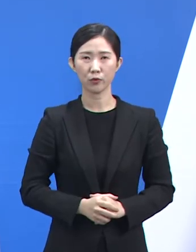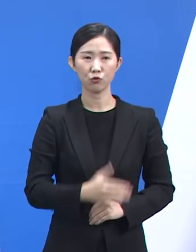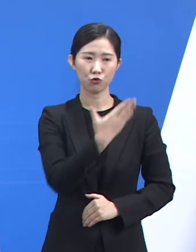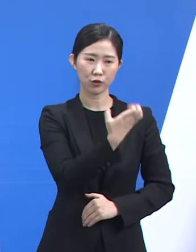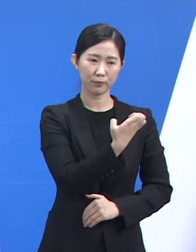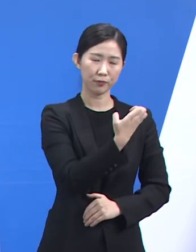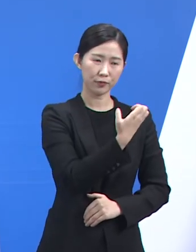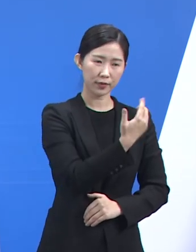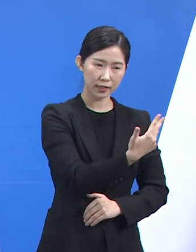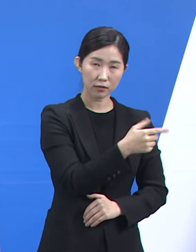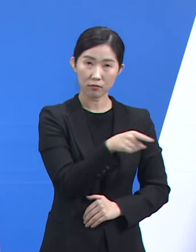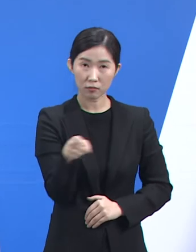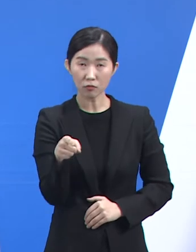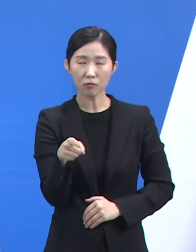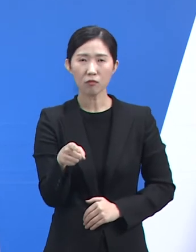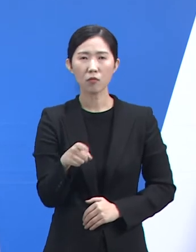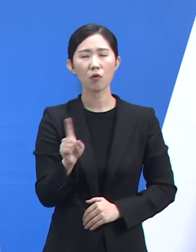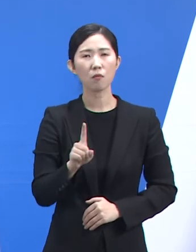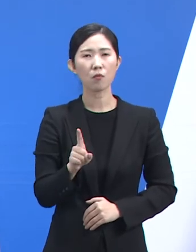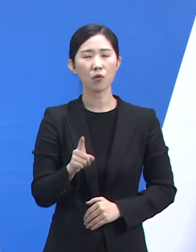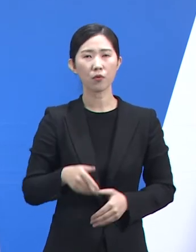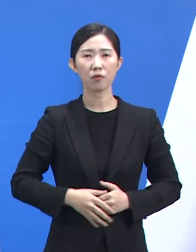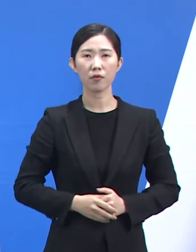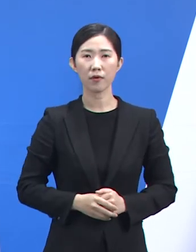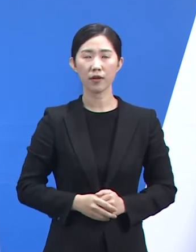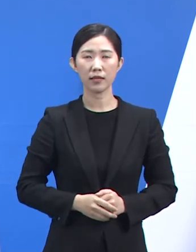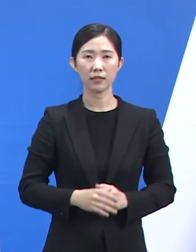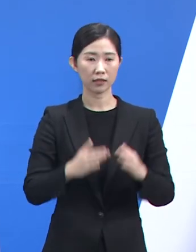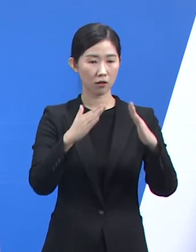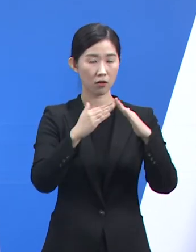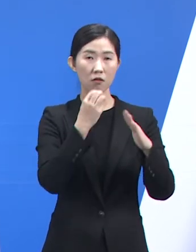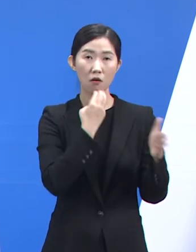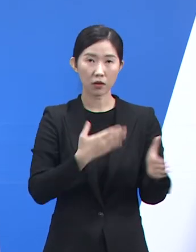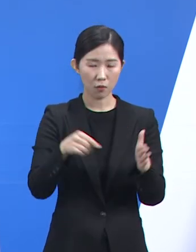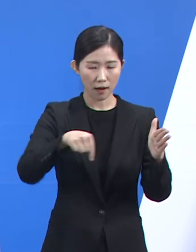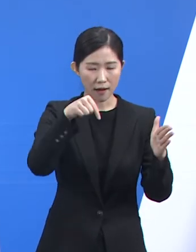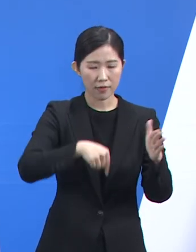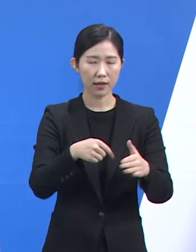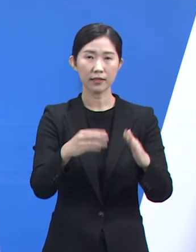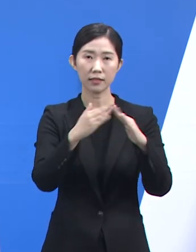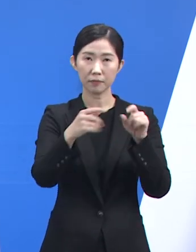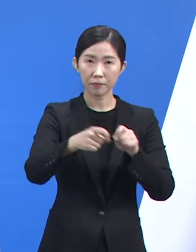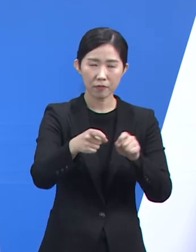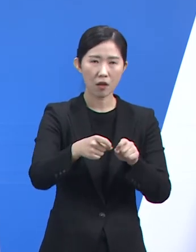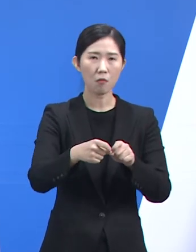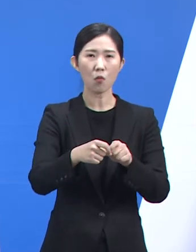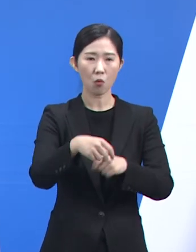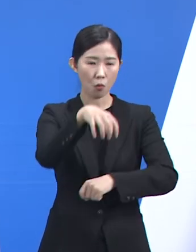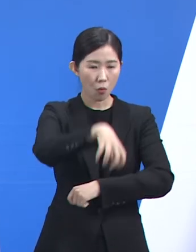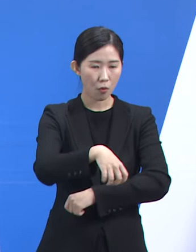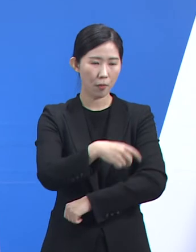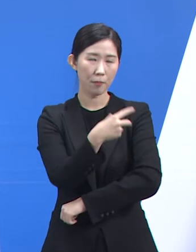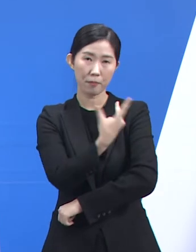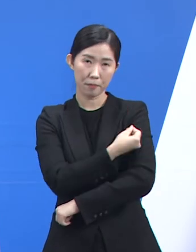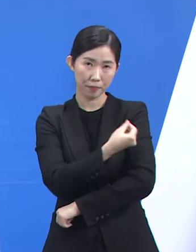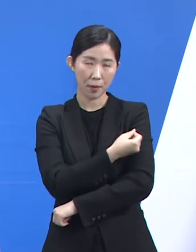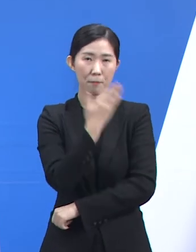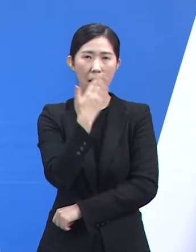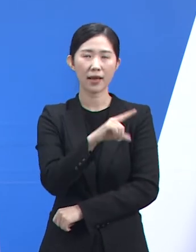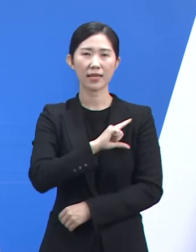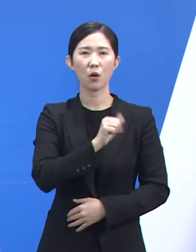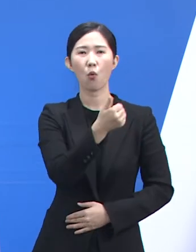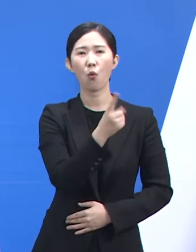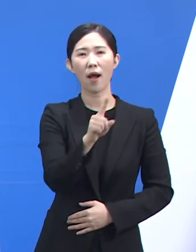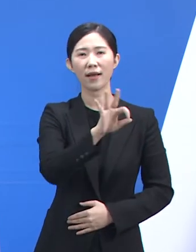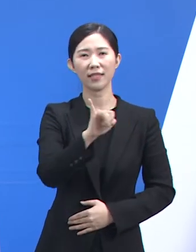해당되며 도내 329개 지정위탁 의료기관에서 소아용 화이자 백신 접종이 가능합니다. 3월